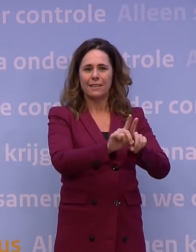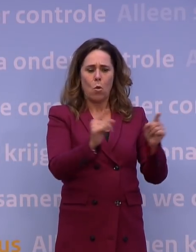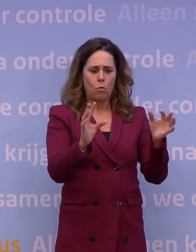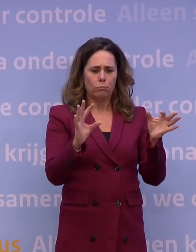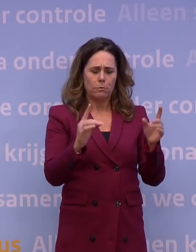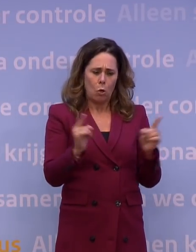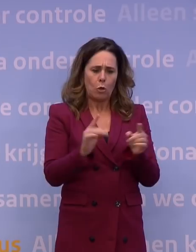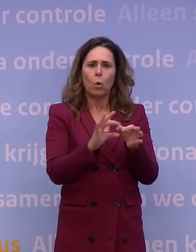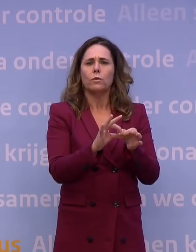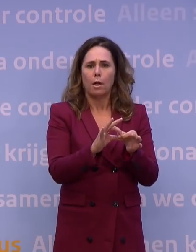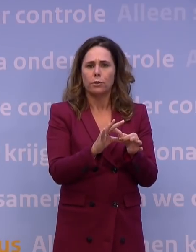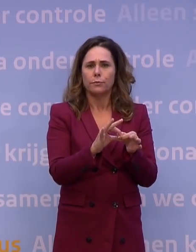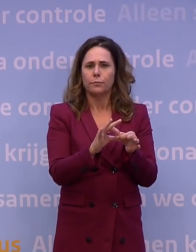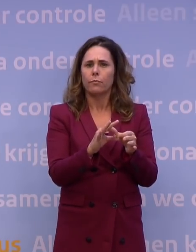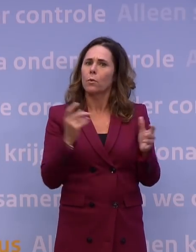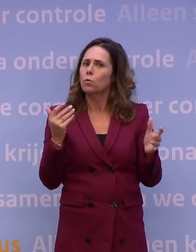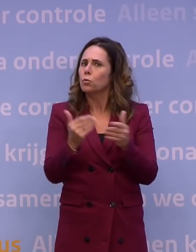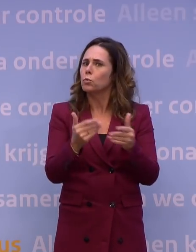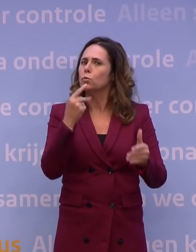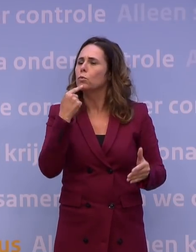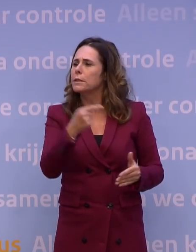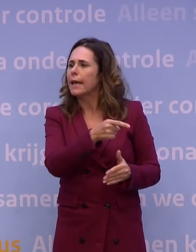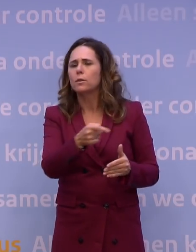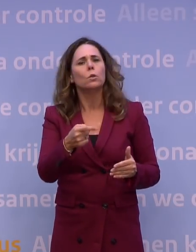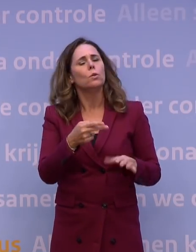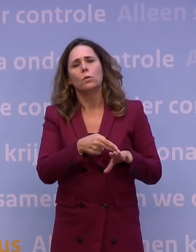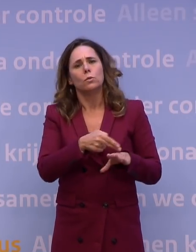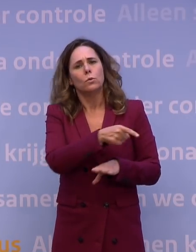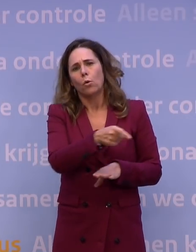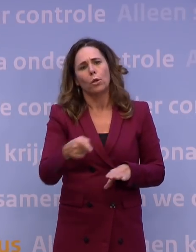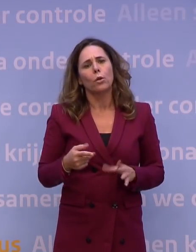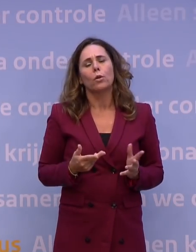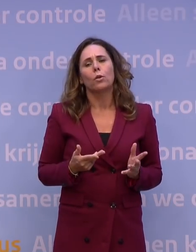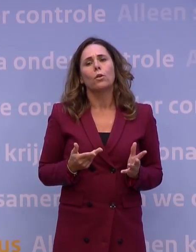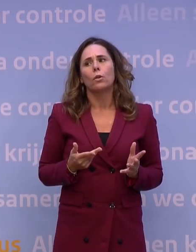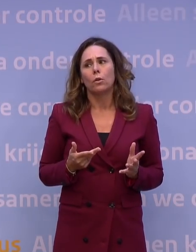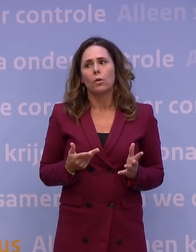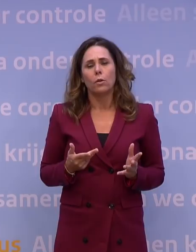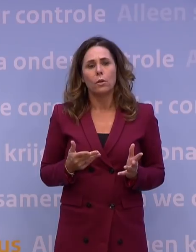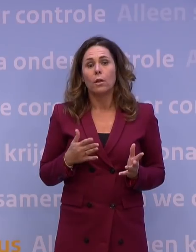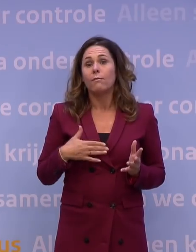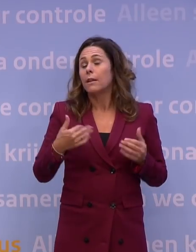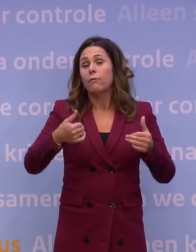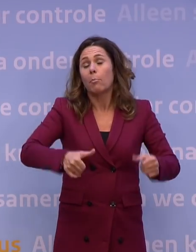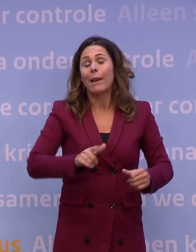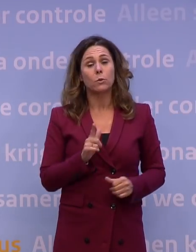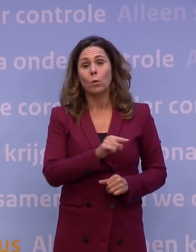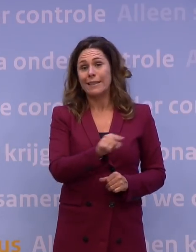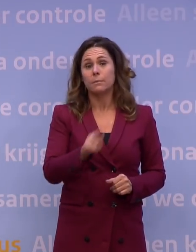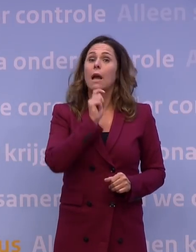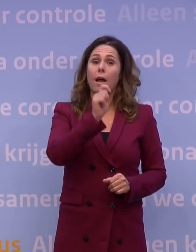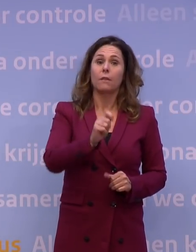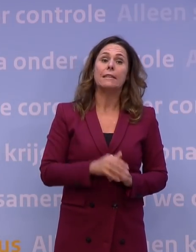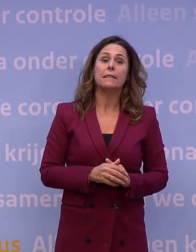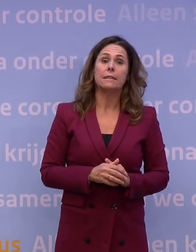contacten. Vandaar dat we tot nu toe gezegd hebben, daar is het niet nodig. We vinden dat overigens nog steeds niet dat het verplicht moet worden. We geven het als advies